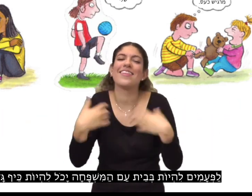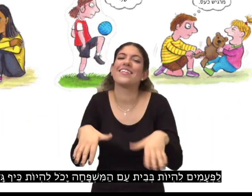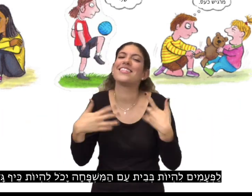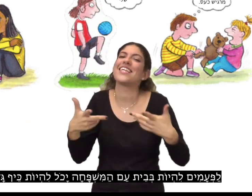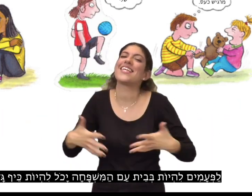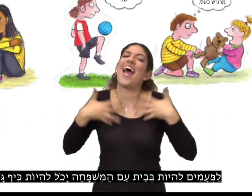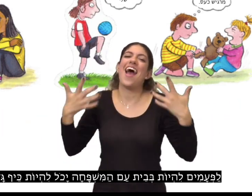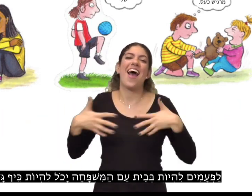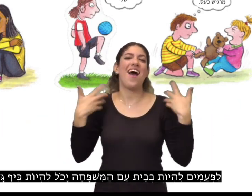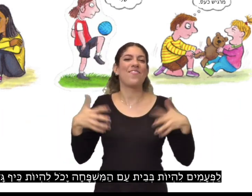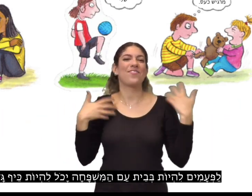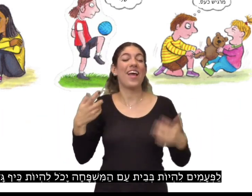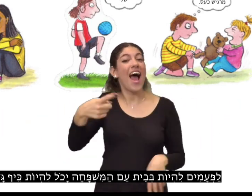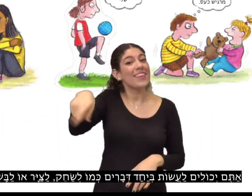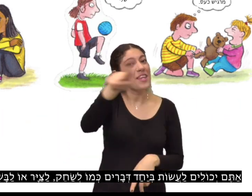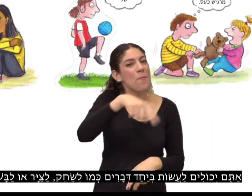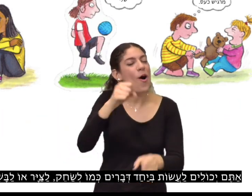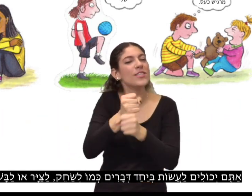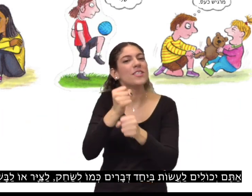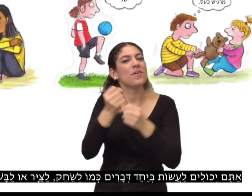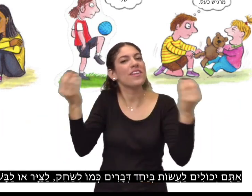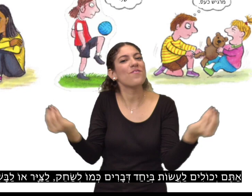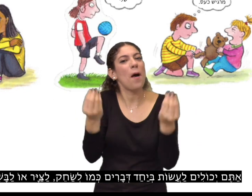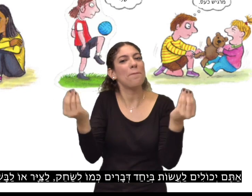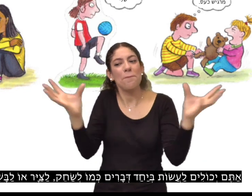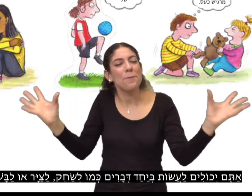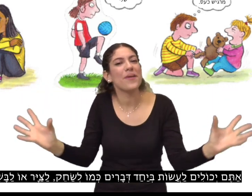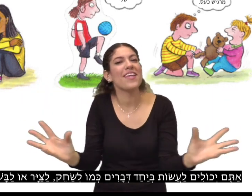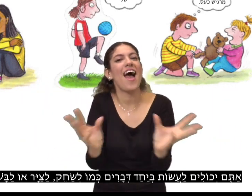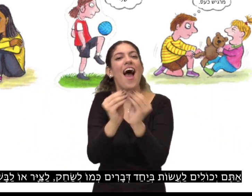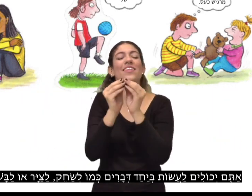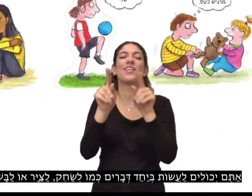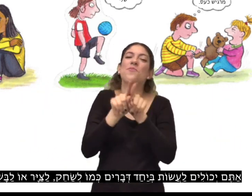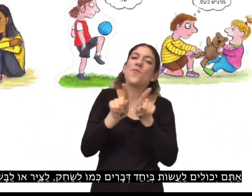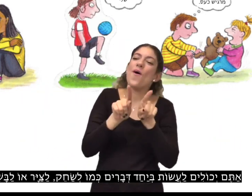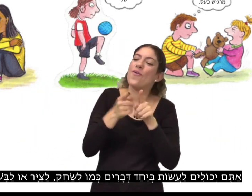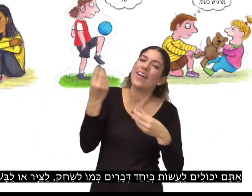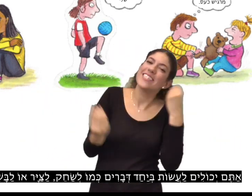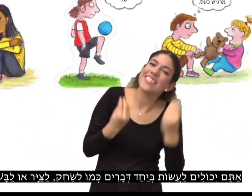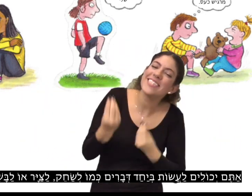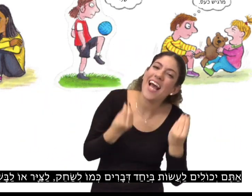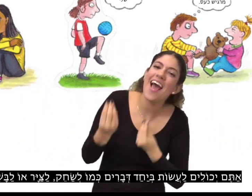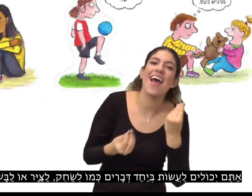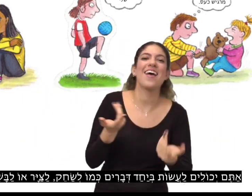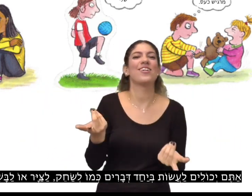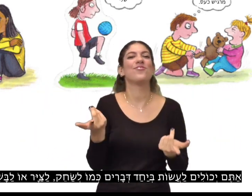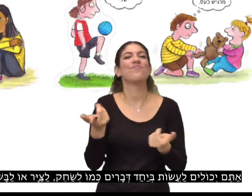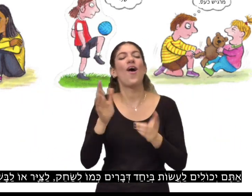גדול. אתם יכולים לעשות ביחד דברים כמו לשחק, לצייר,